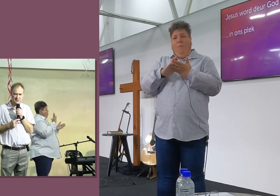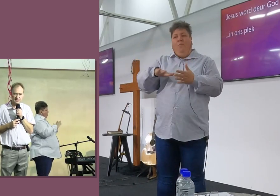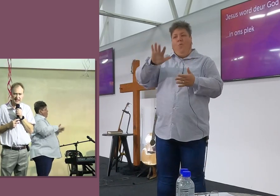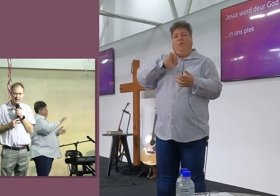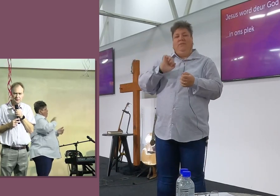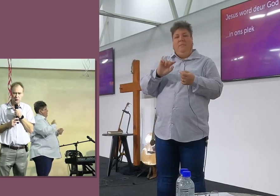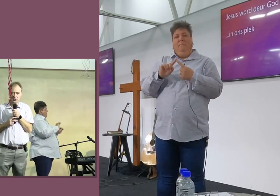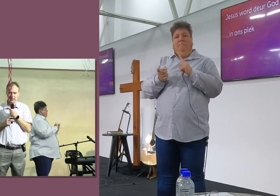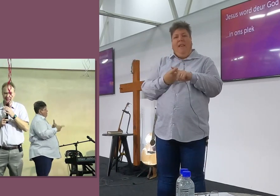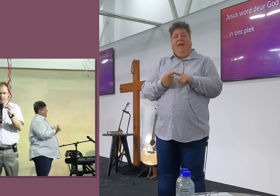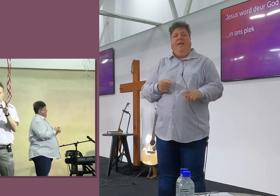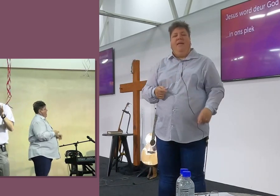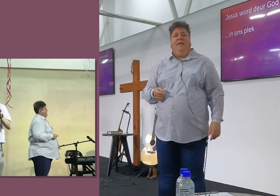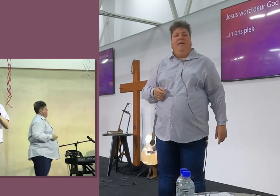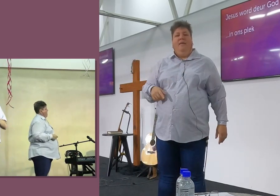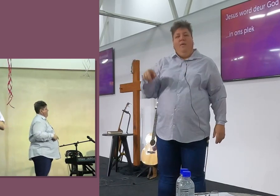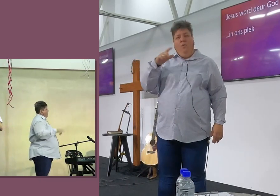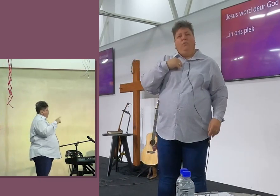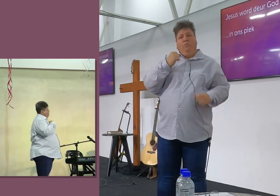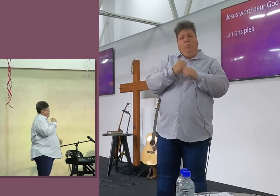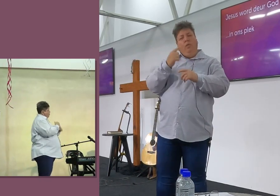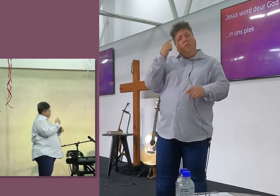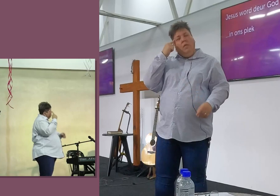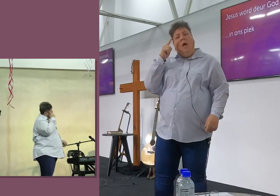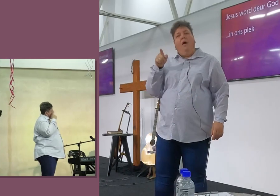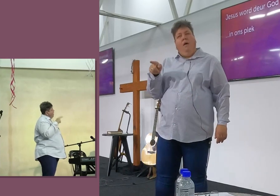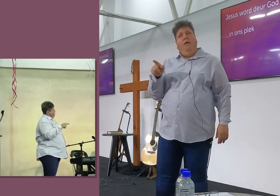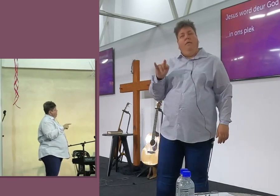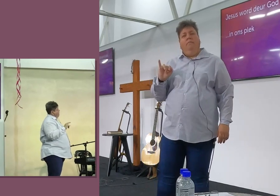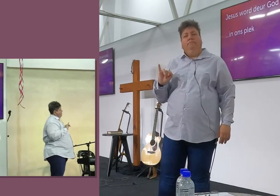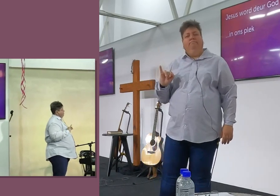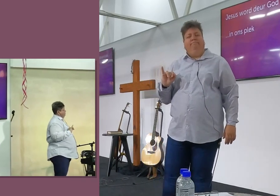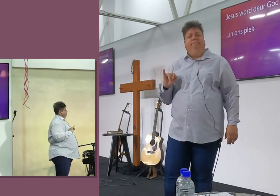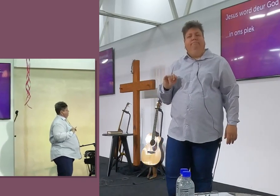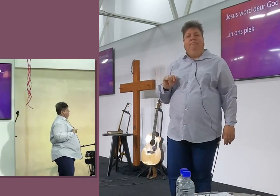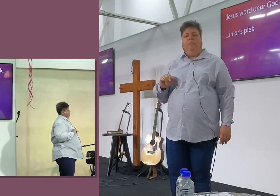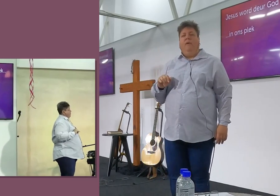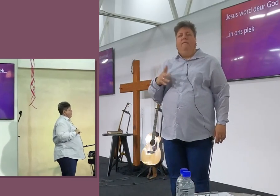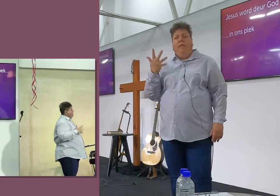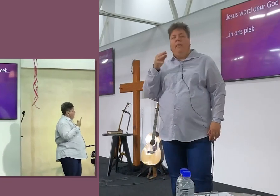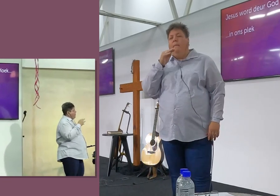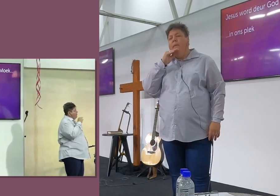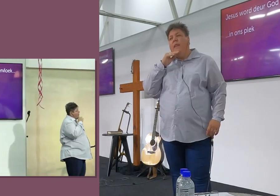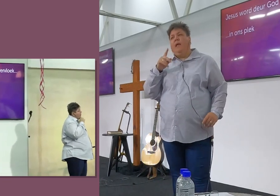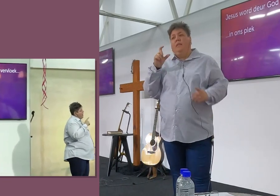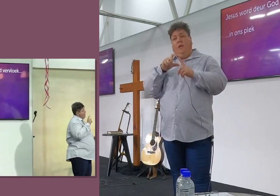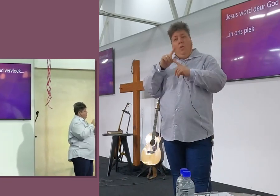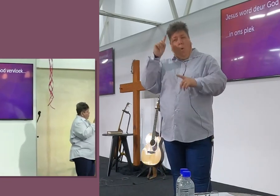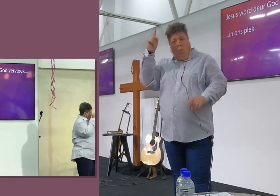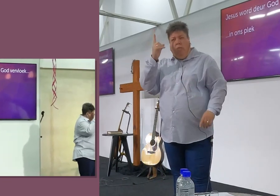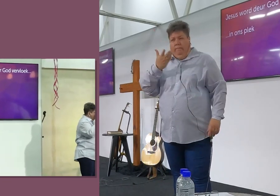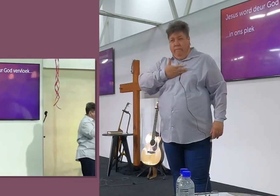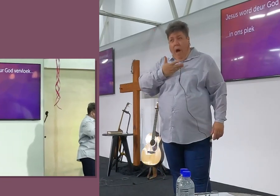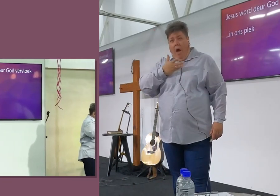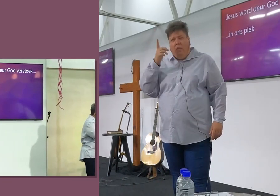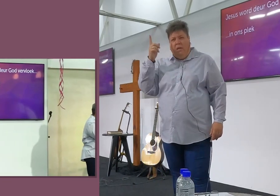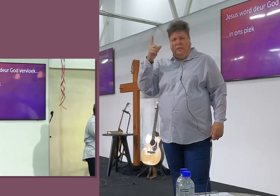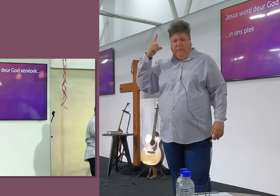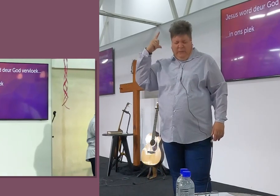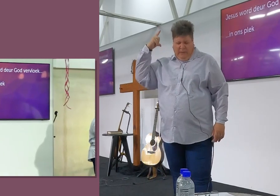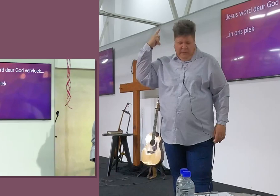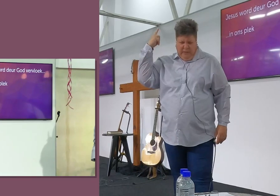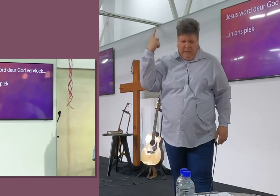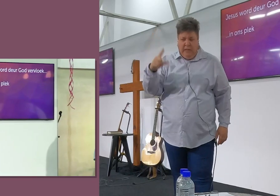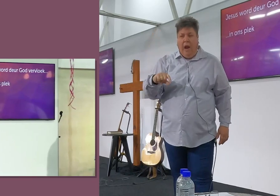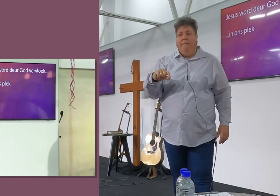En dis wat ek en jy vir oogend net eers een bykie moet aandung, Wat betekend dit, Dat God die vader, Die straf,